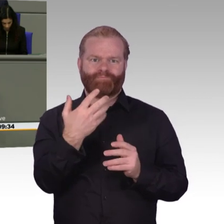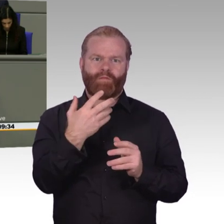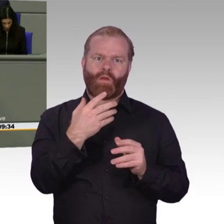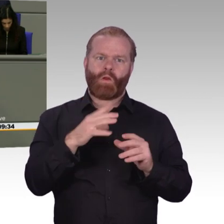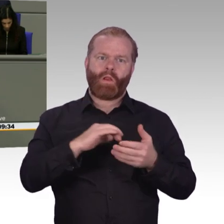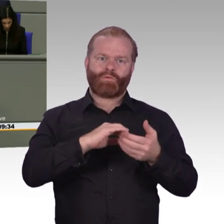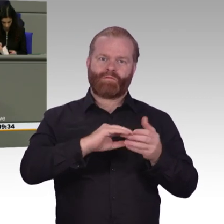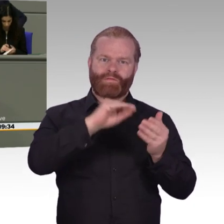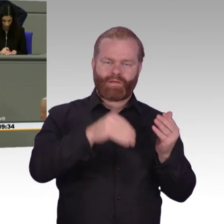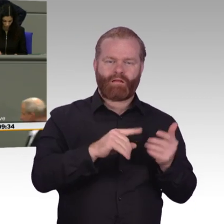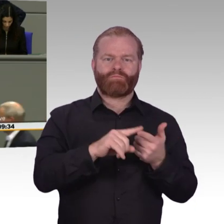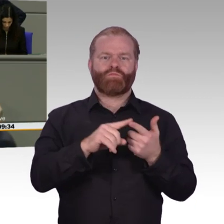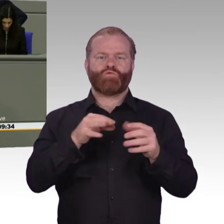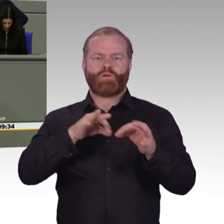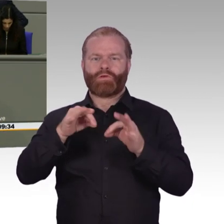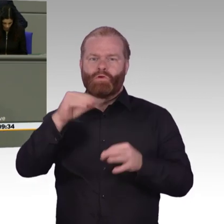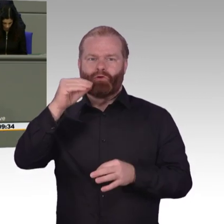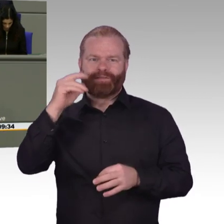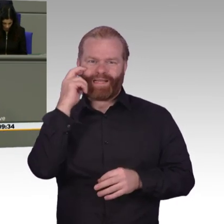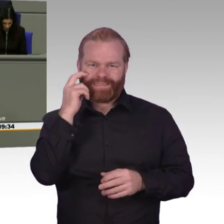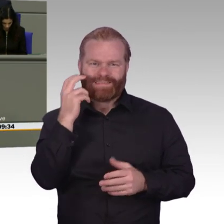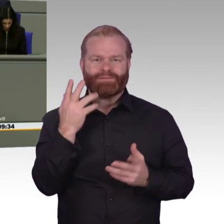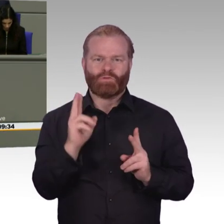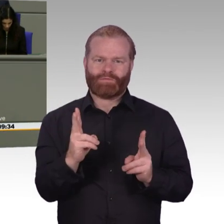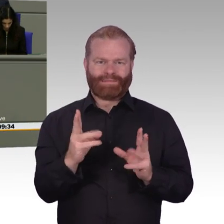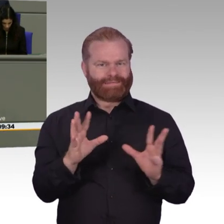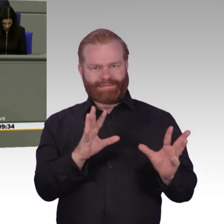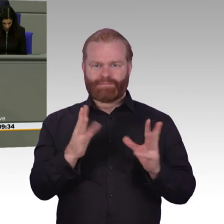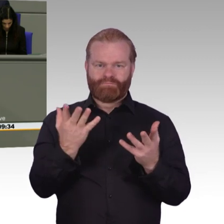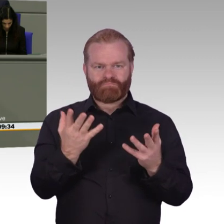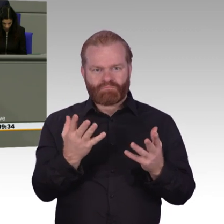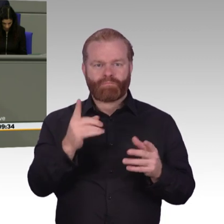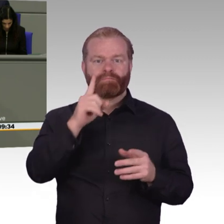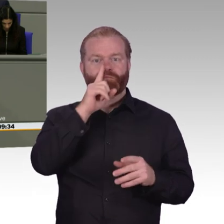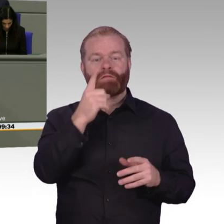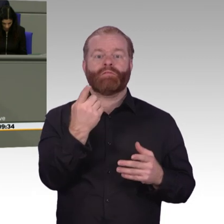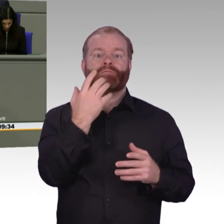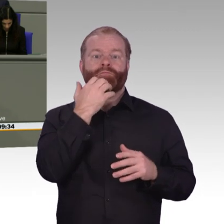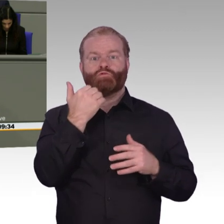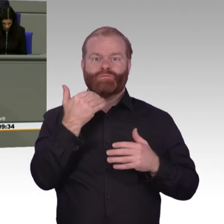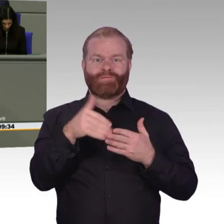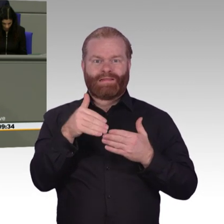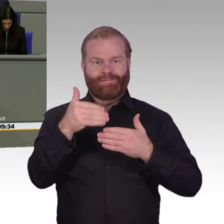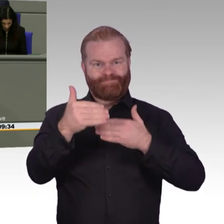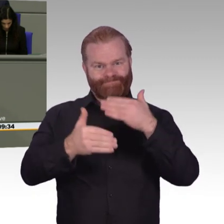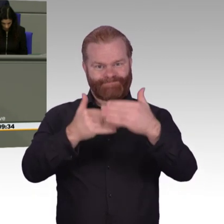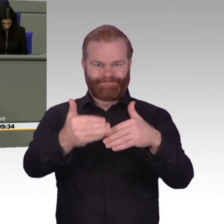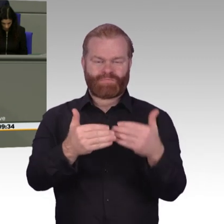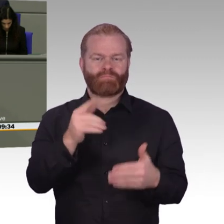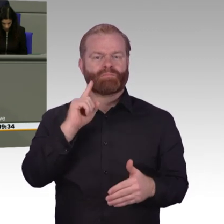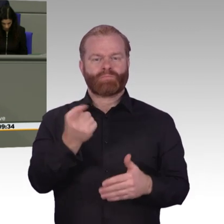und morgen bin ich da. Jetzt schauen wir in den Koalitionsvertrag rein. Sie hatten das Prinzip Digital First für die digitale Verwaltung vereinbart. Jetzt wäre es ja mal schön